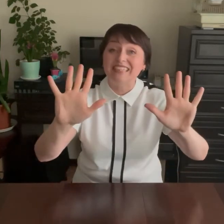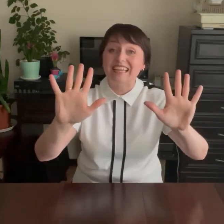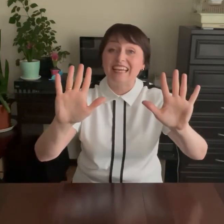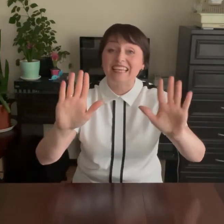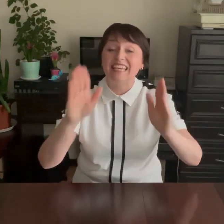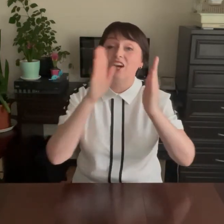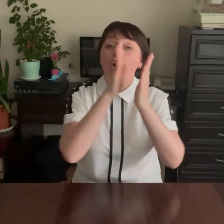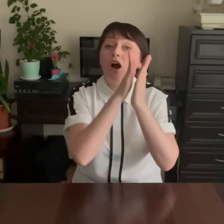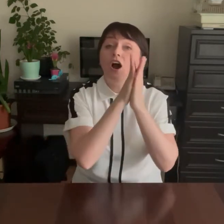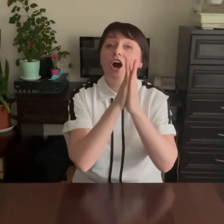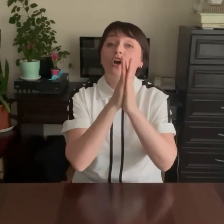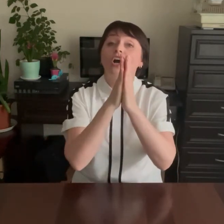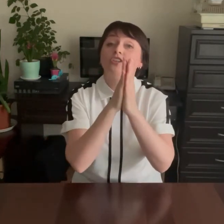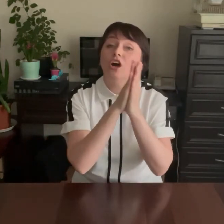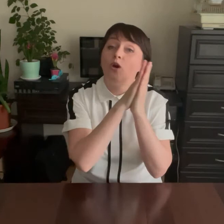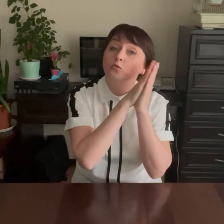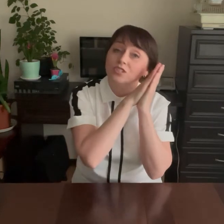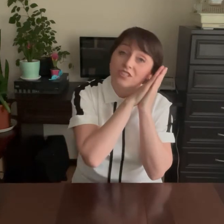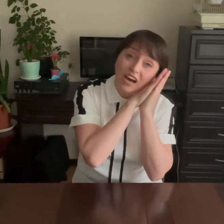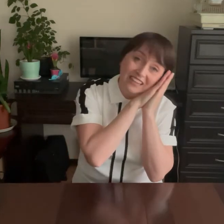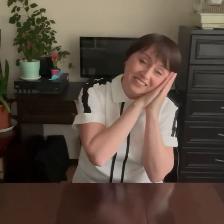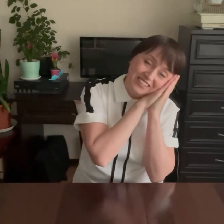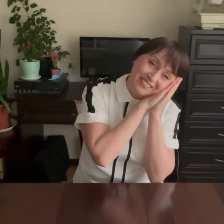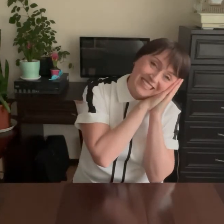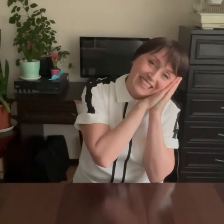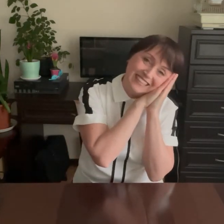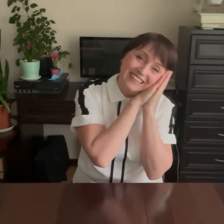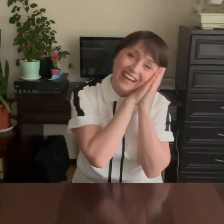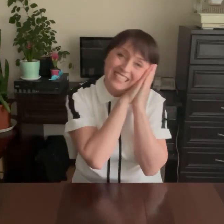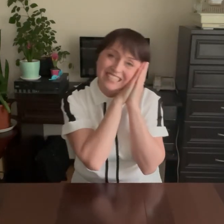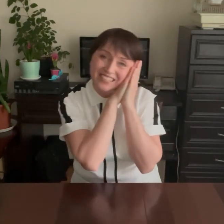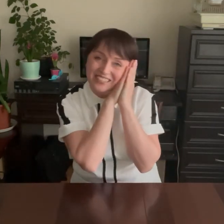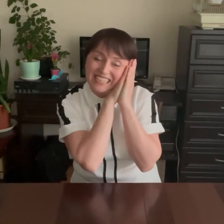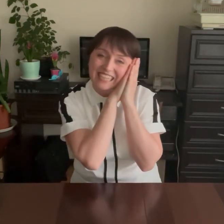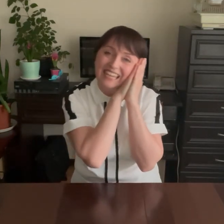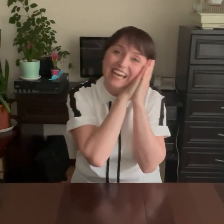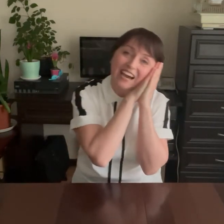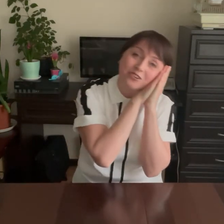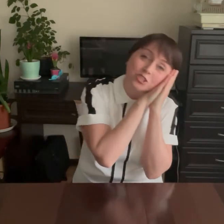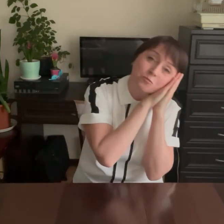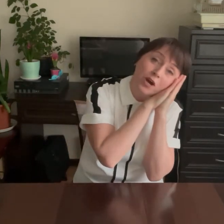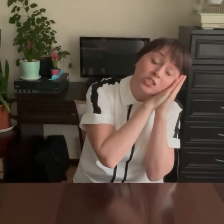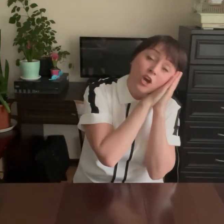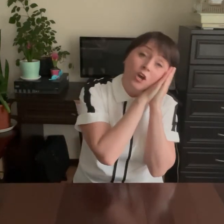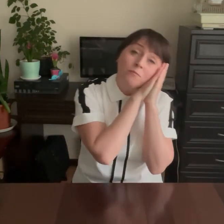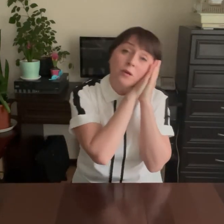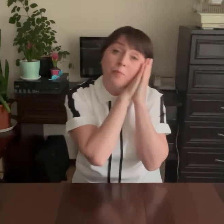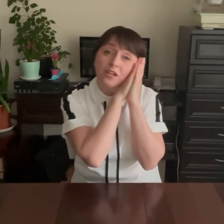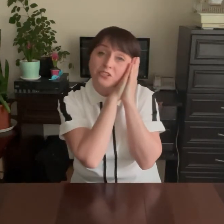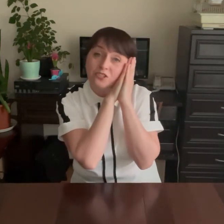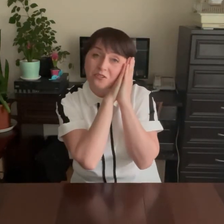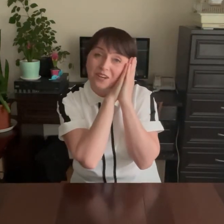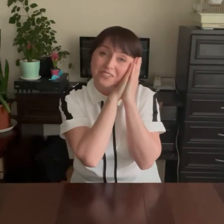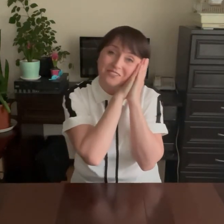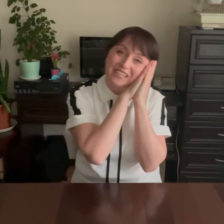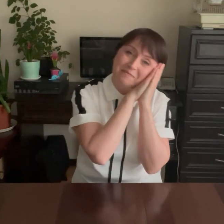таких! А когда устанут ручки, Наши ручки лягут спать! Мы под щёчку их